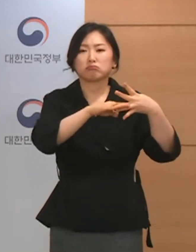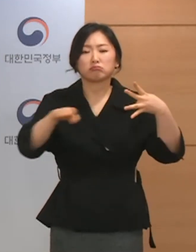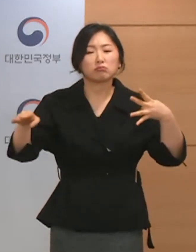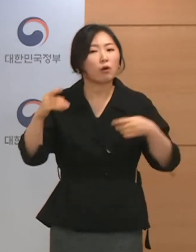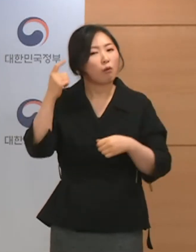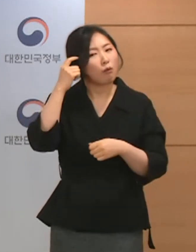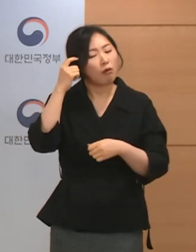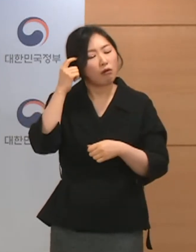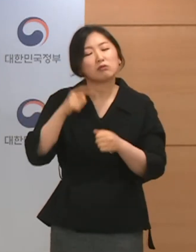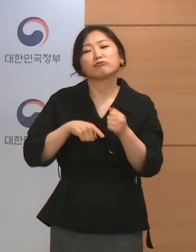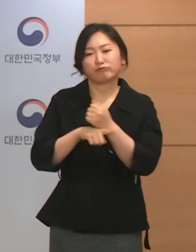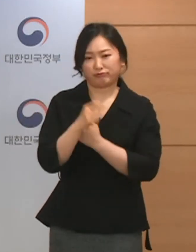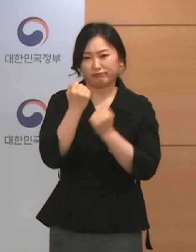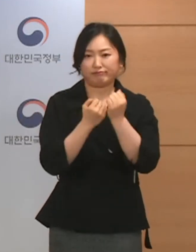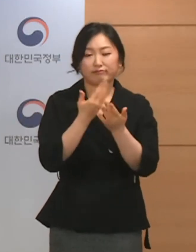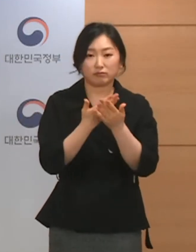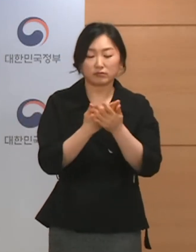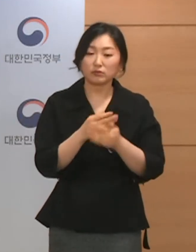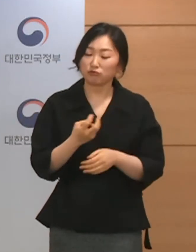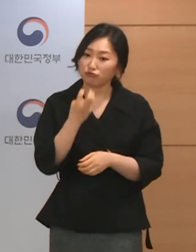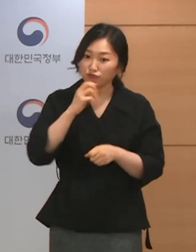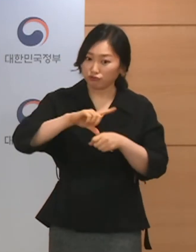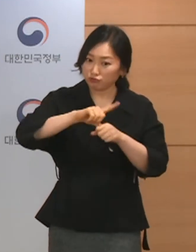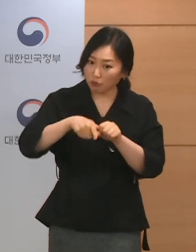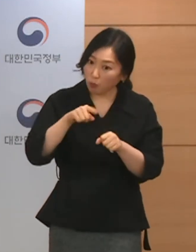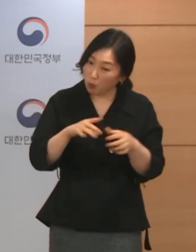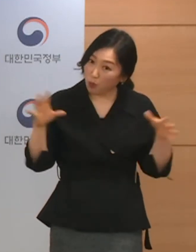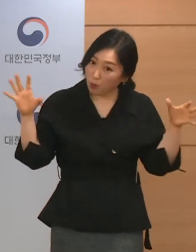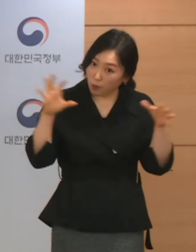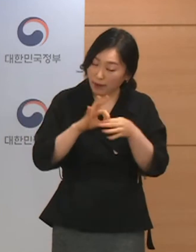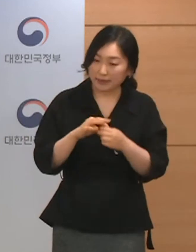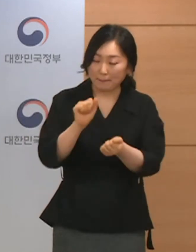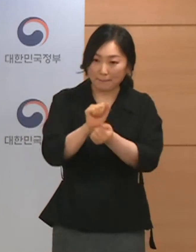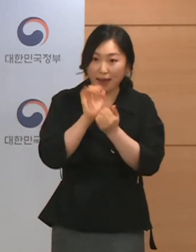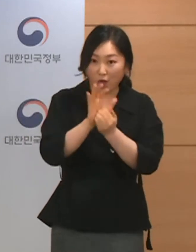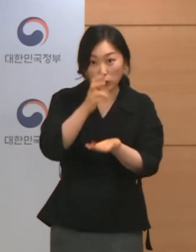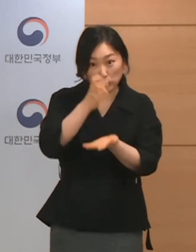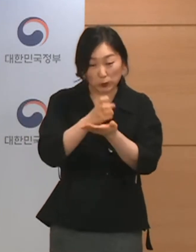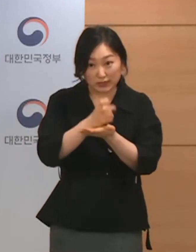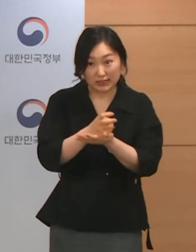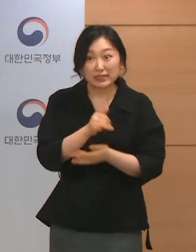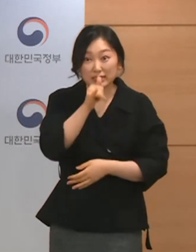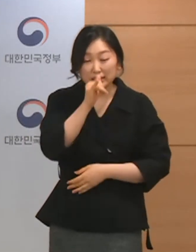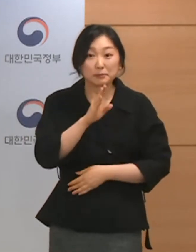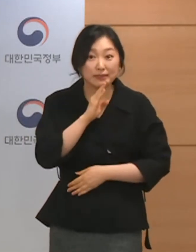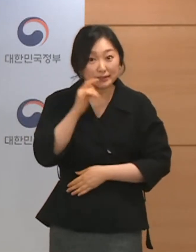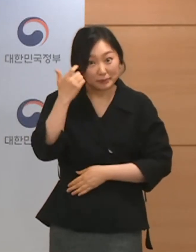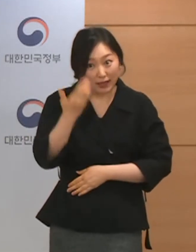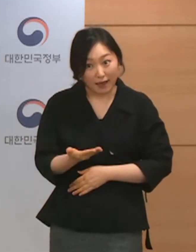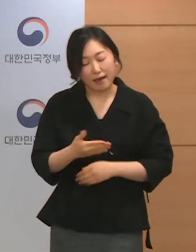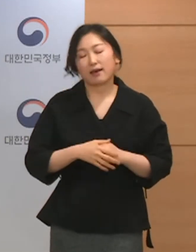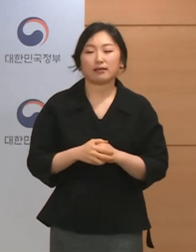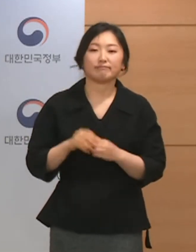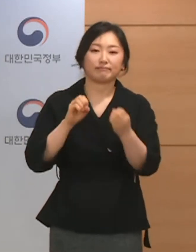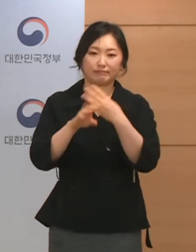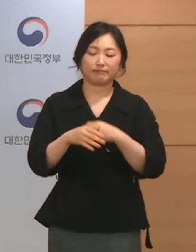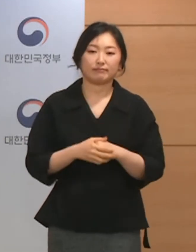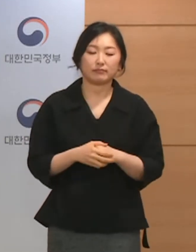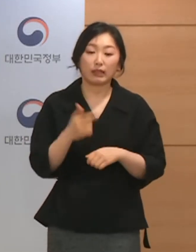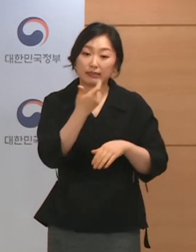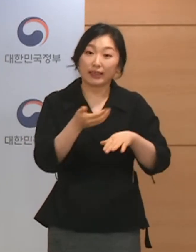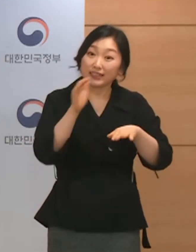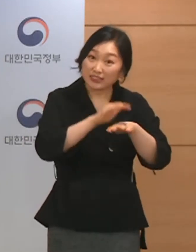궁금합니다. 수도권과 연계된 방역 조치인지도 확인 부탁드립니다. 대전의 경우에는